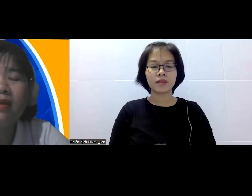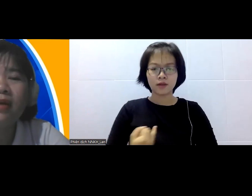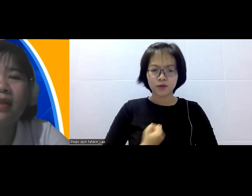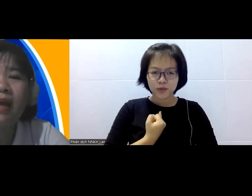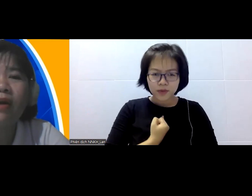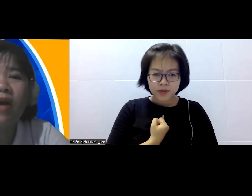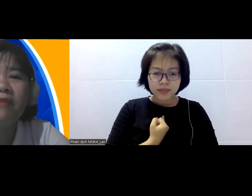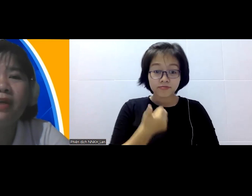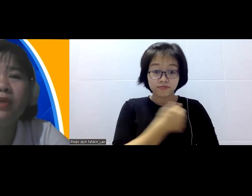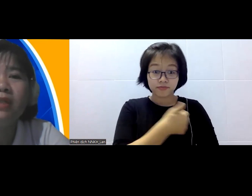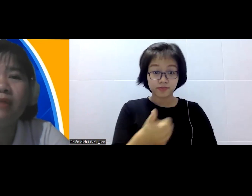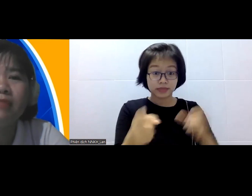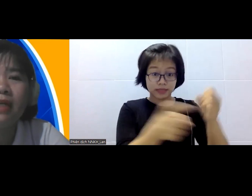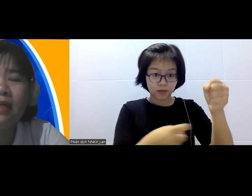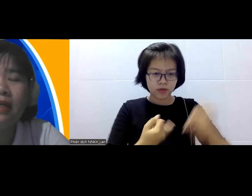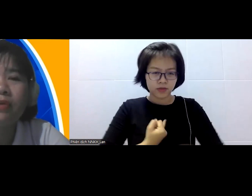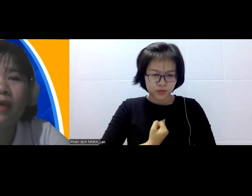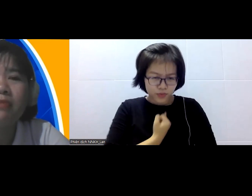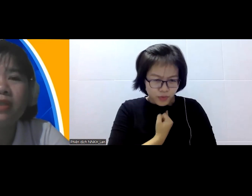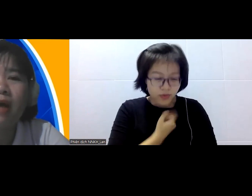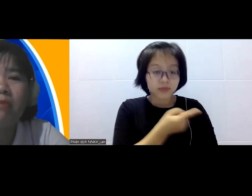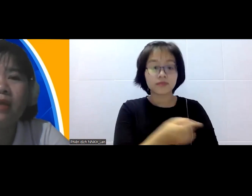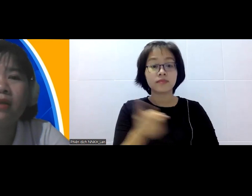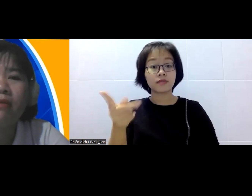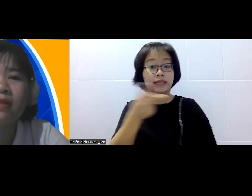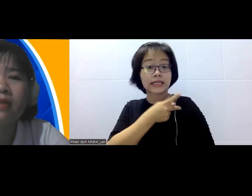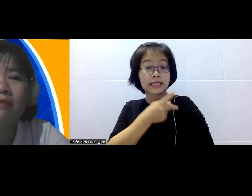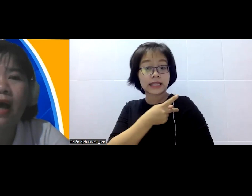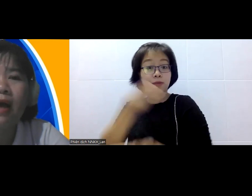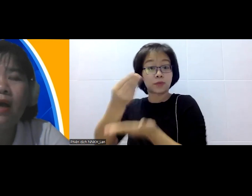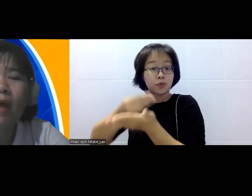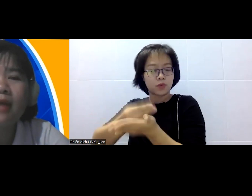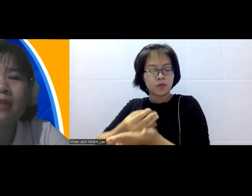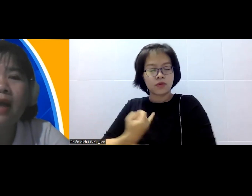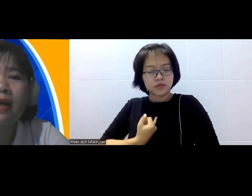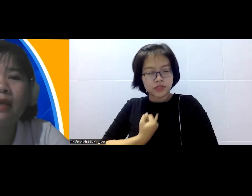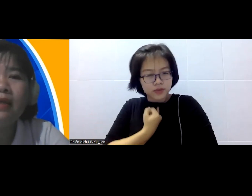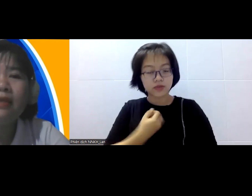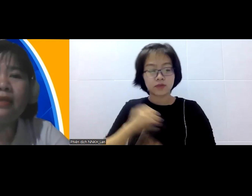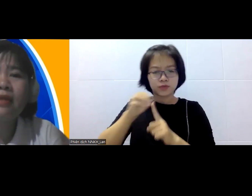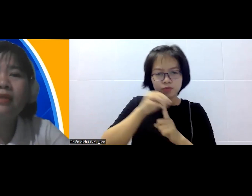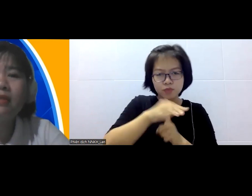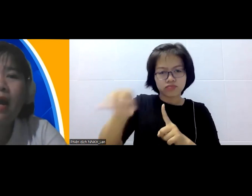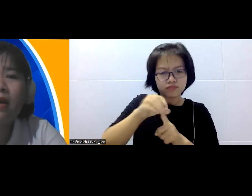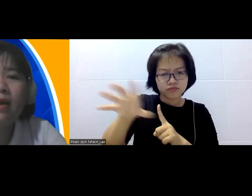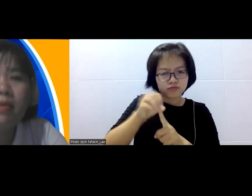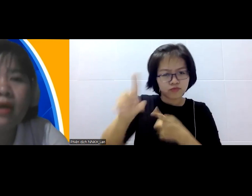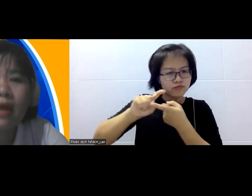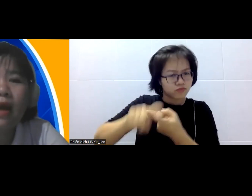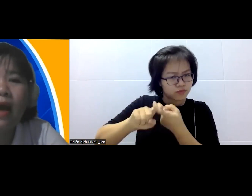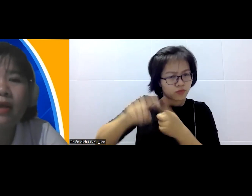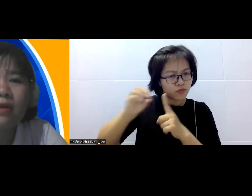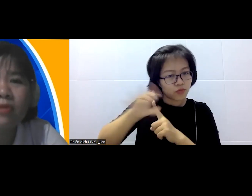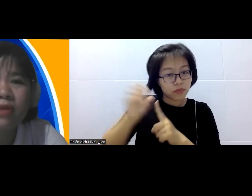cách những cái thay đổi hành vi của người dùng nữa là tụi em truyền thông liên tục liên tục và quan sát cái cái tương tác đó để